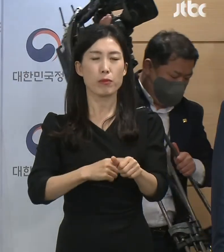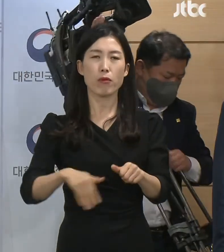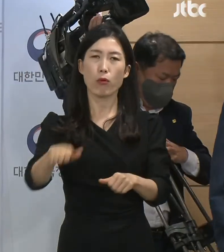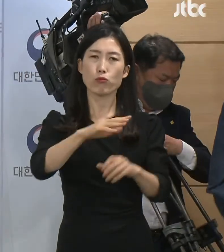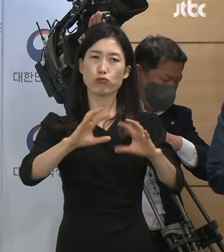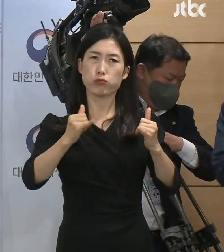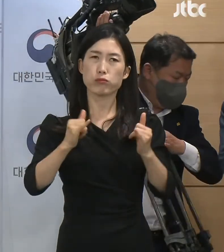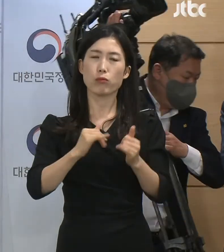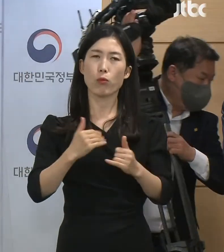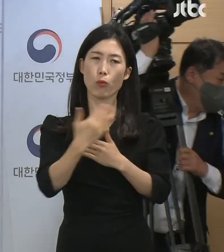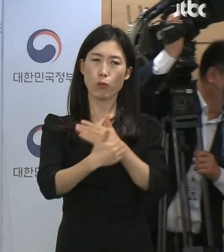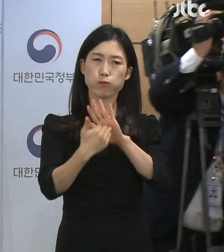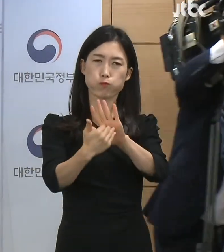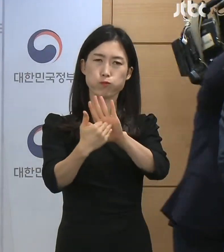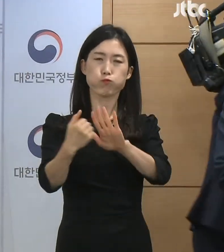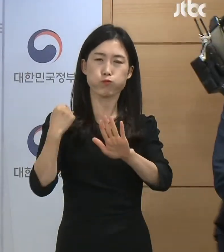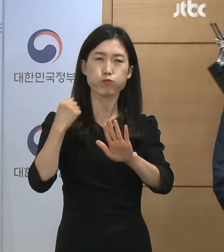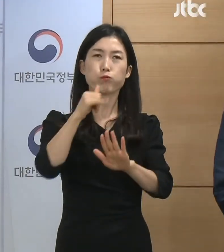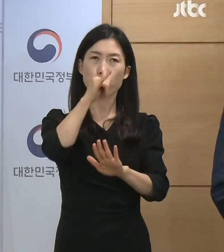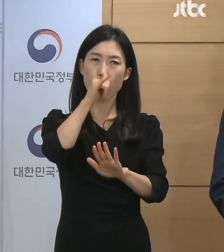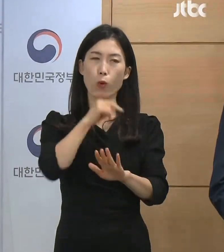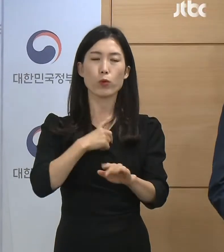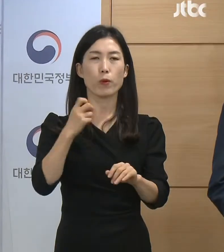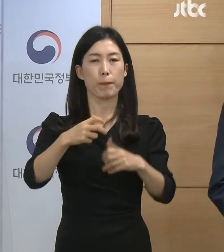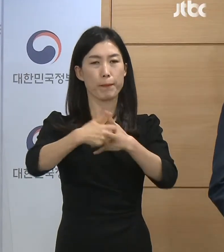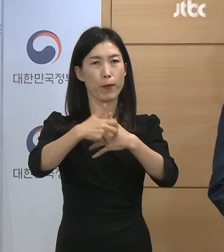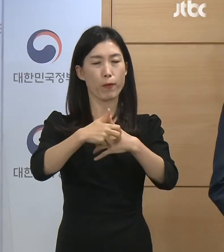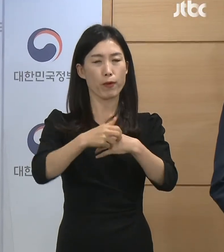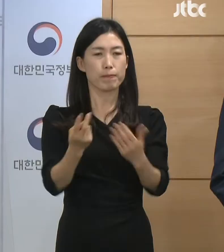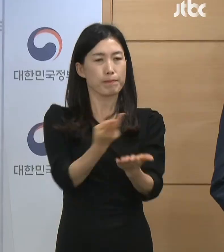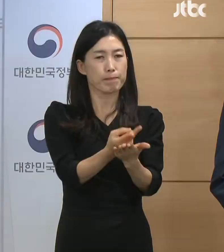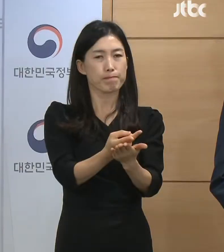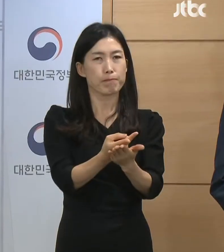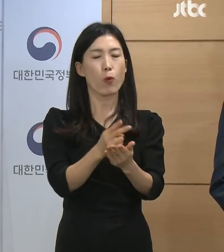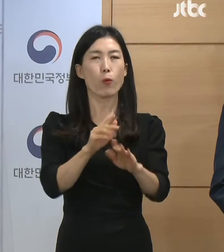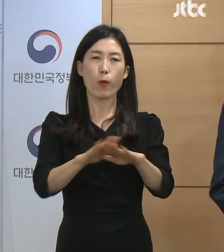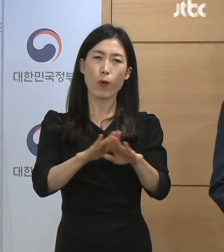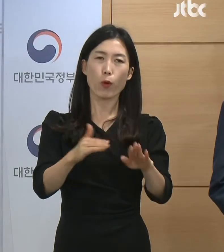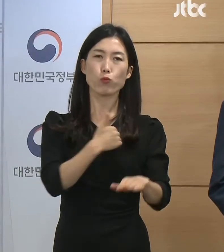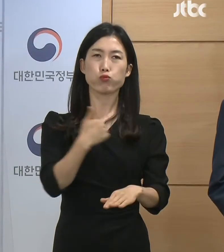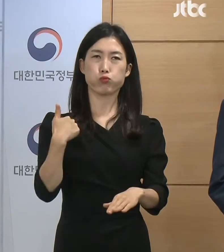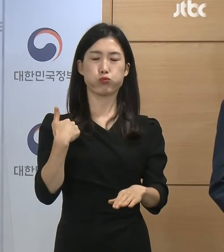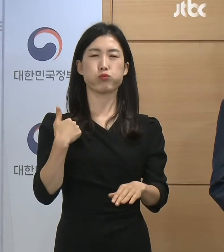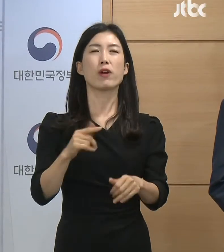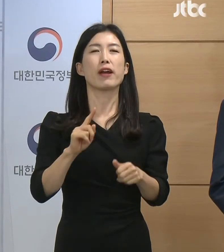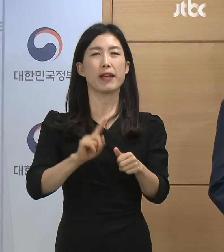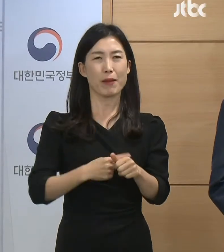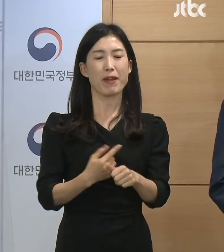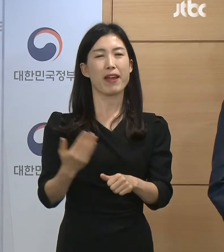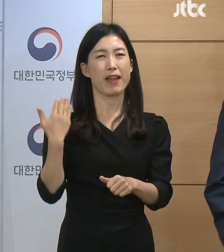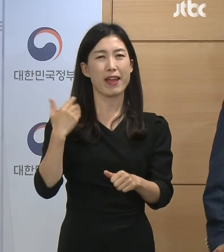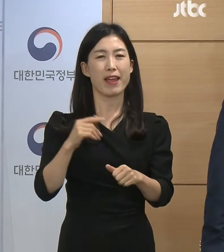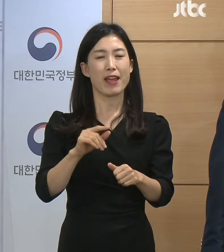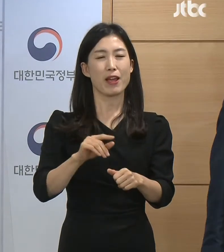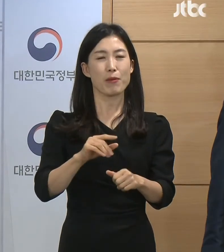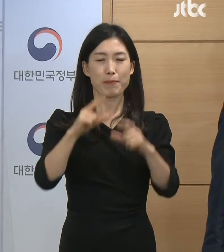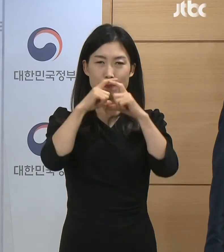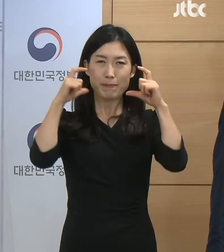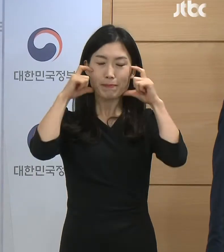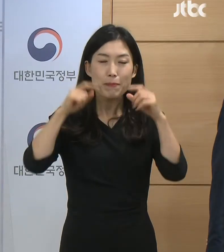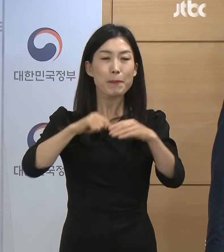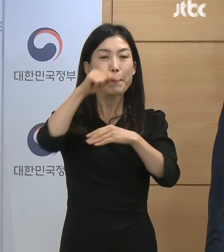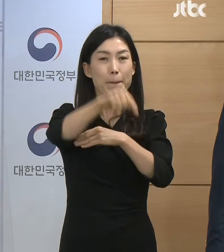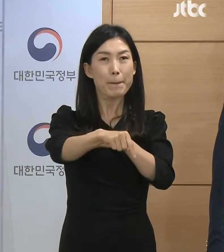대응 역량이 향상됨에 따라 2022년 5월 이후 실외 마스크 착용 의무가